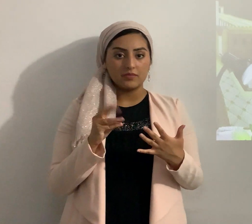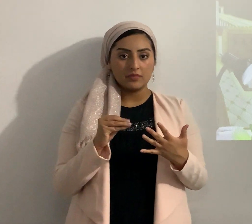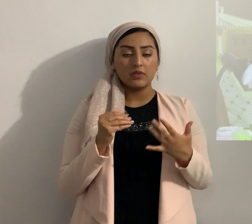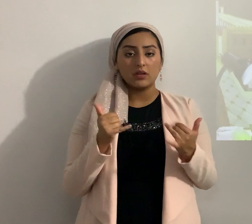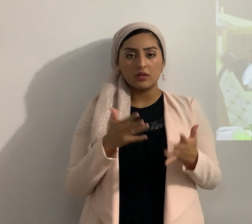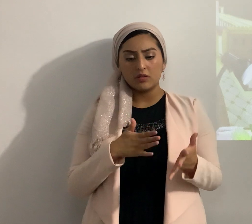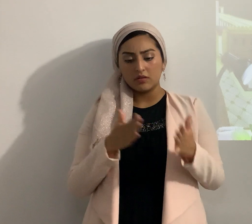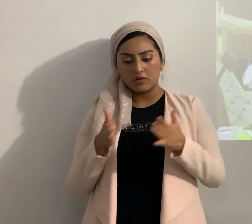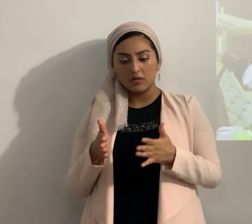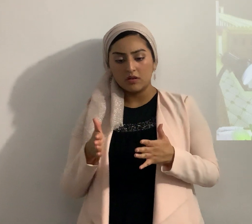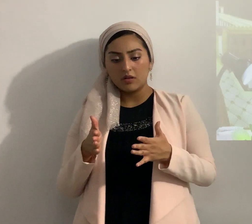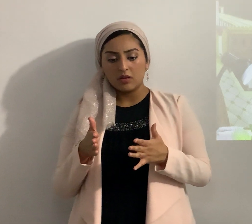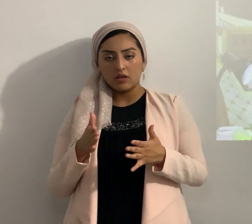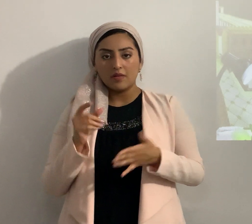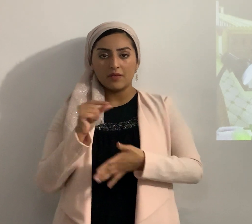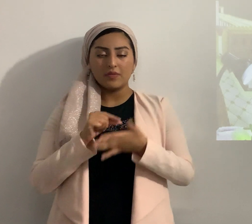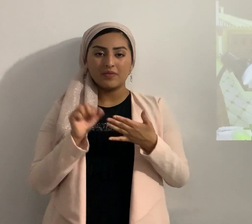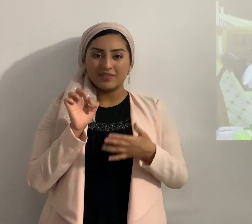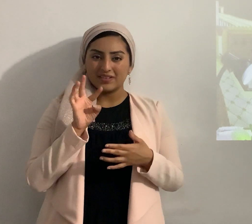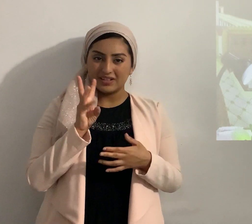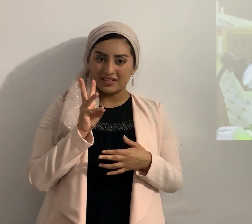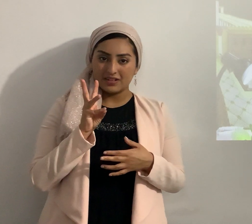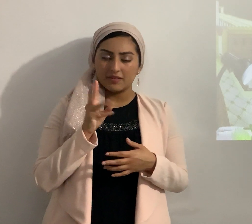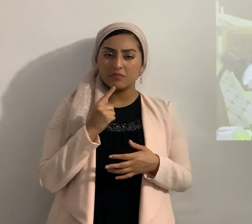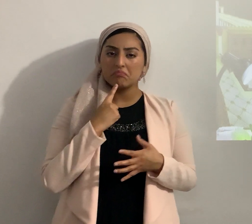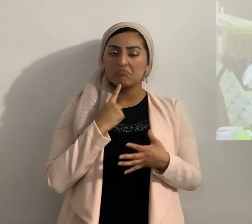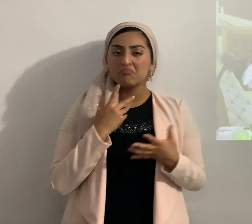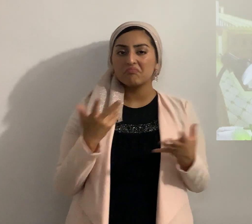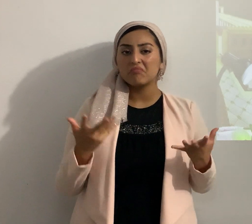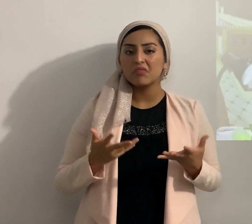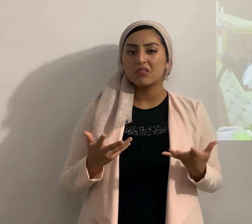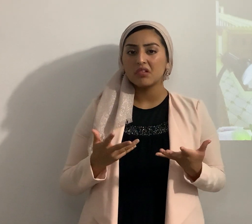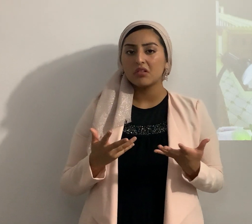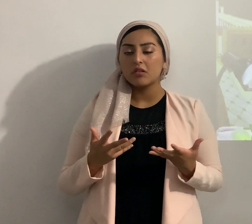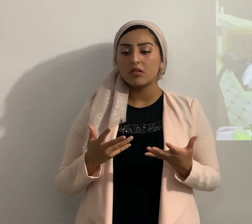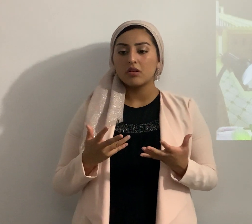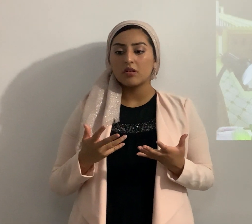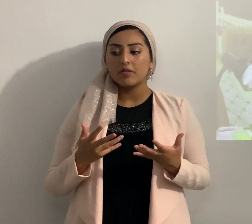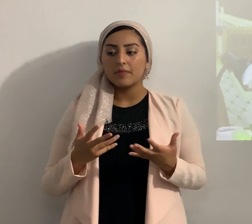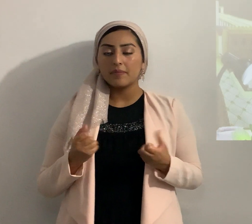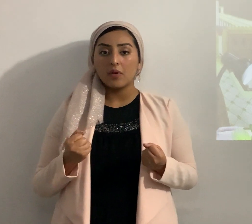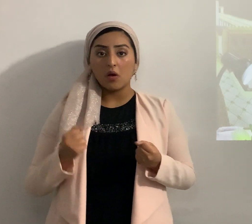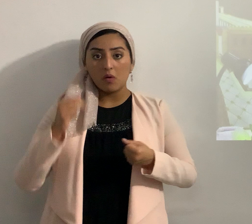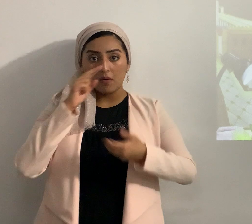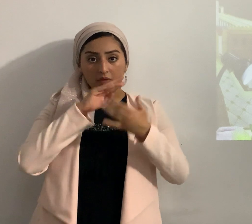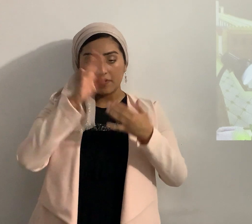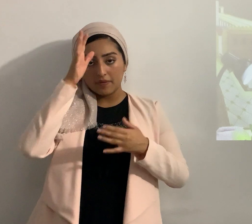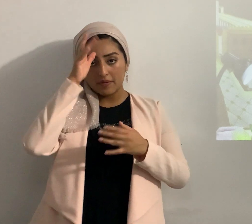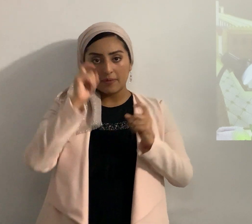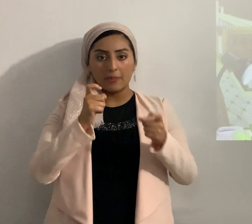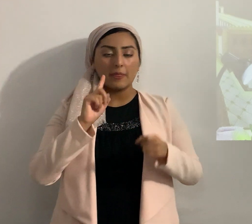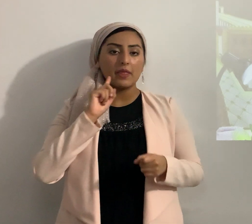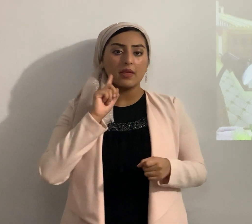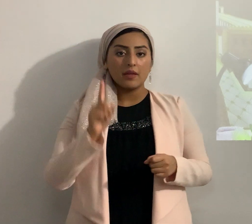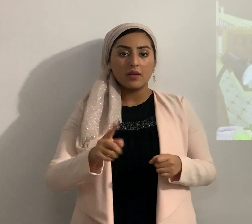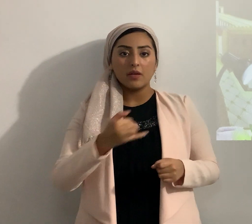en el verso 6 vamos a ver que dice que el Eterno le da una orden a Josué de